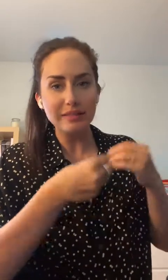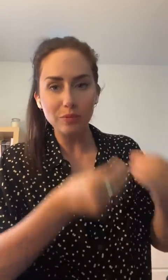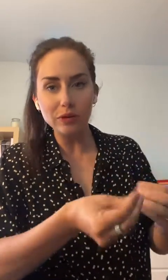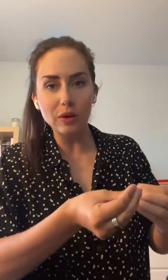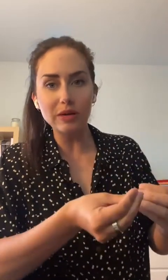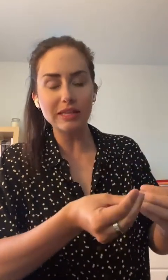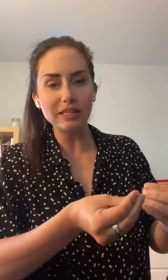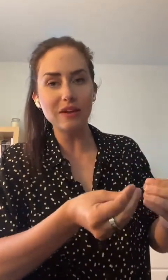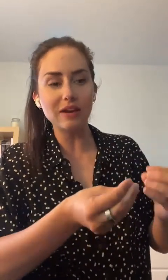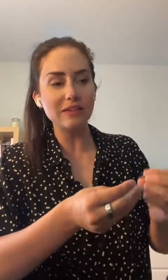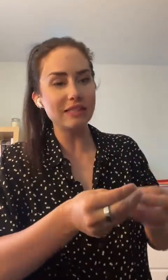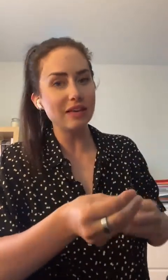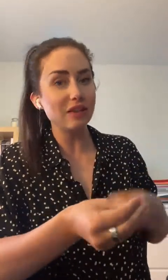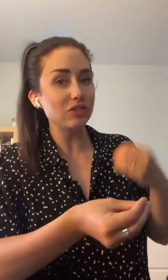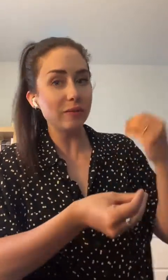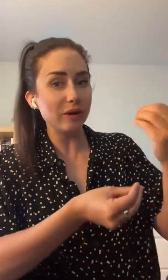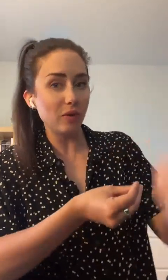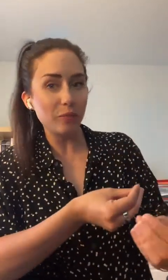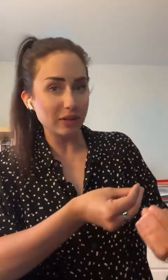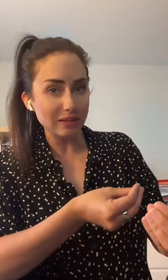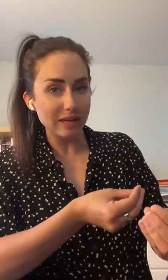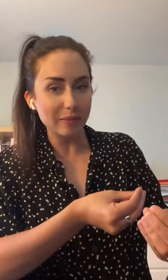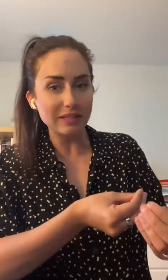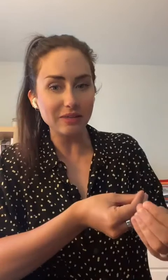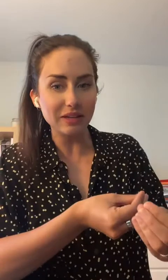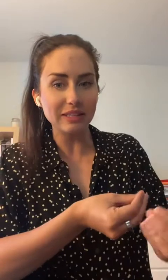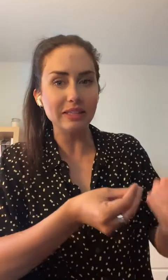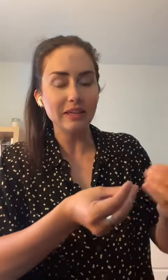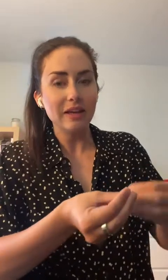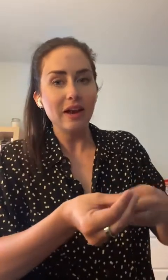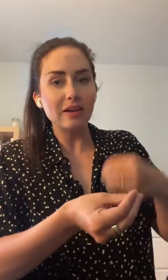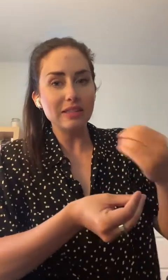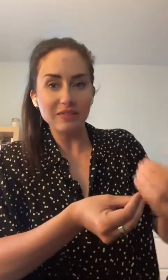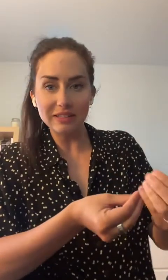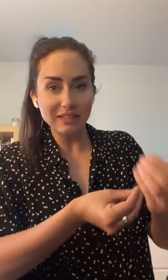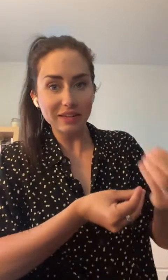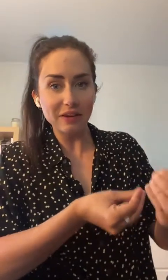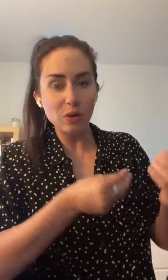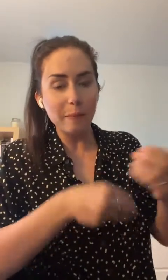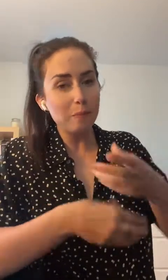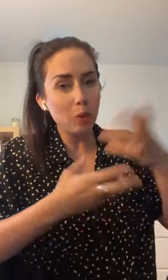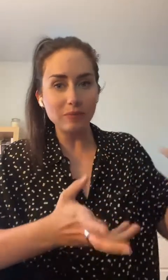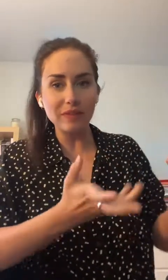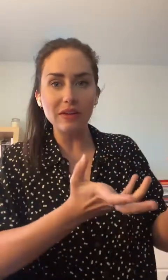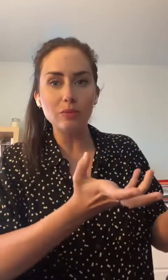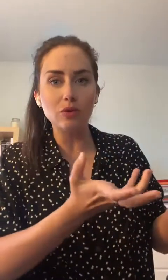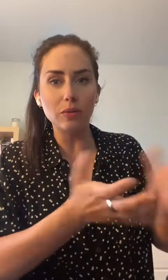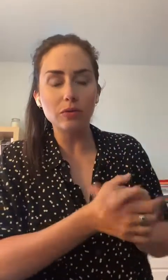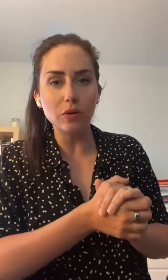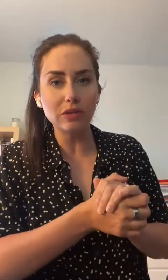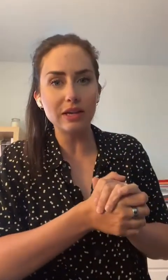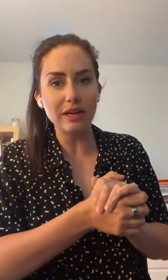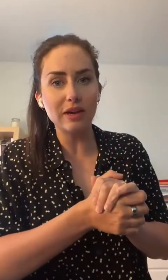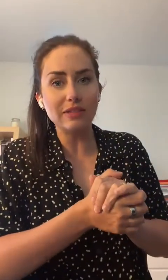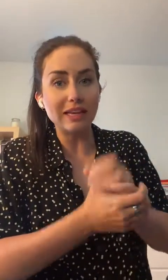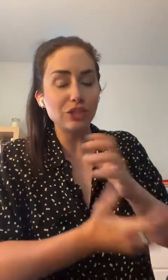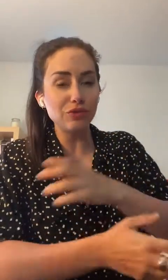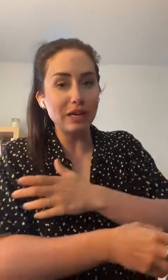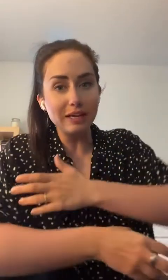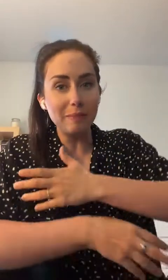Ces points noirs-là, qu'est-ce qui va arriver? C'est qu'éventuellement, ils vont potentiellement s'infecter. En s'infectant, ça fait quoi? Poup! Ça fait des boutons. Donc, vous allez juste vous créer